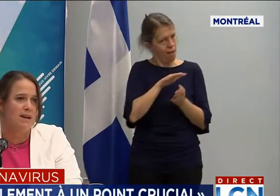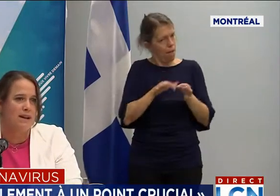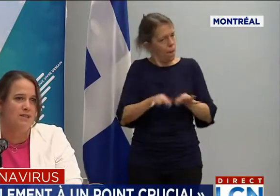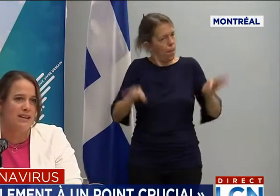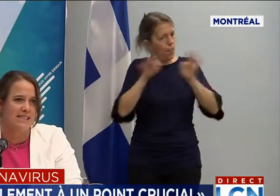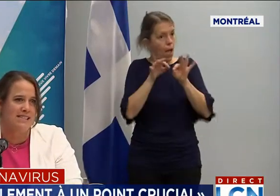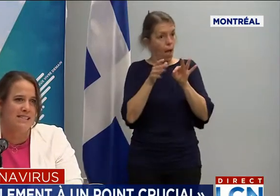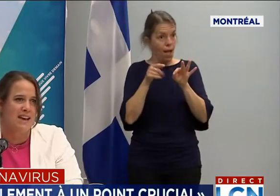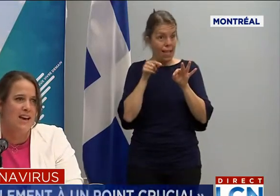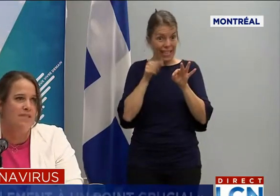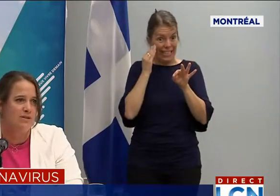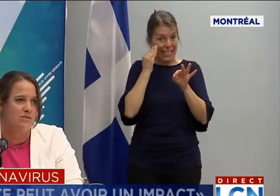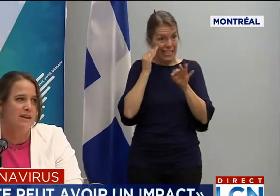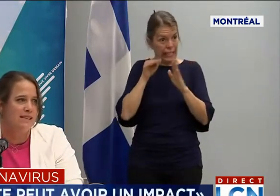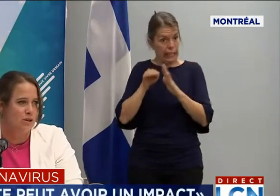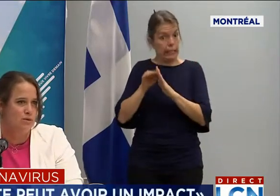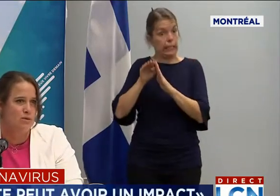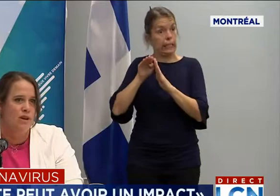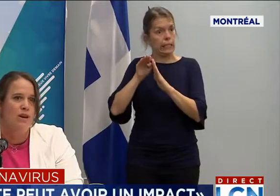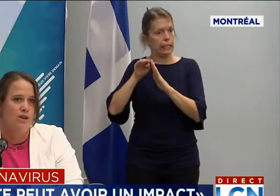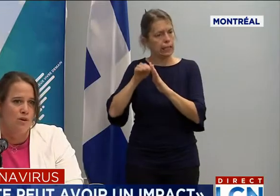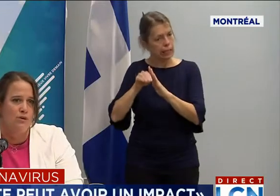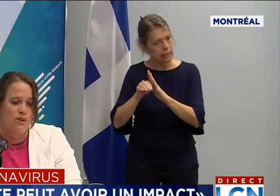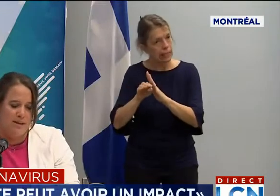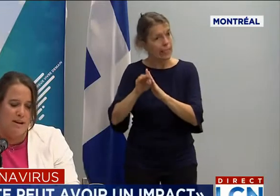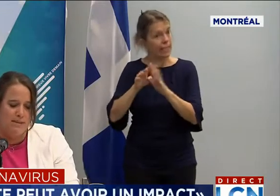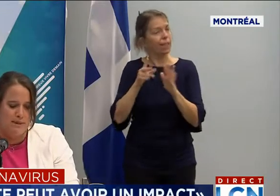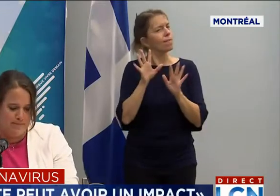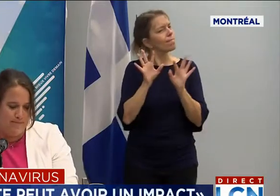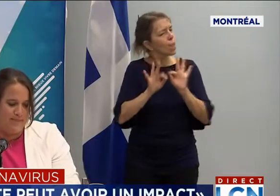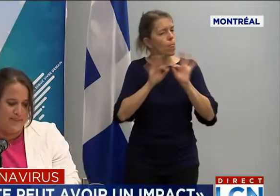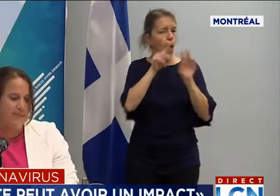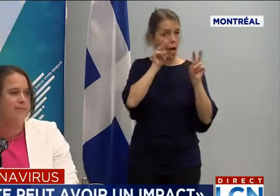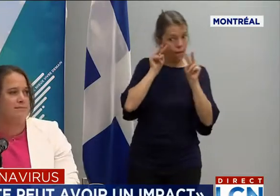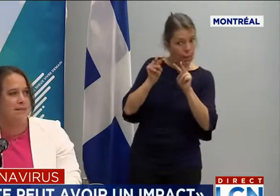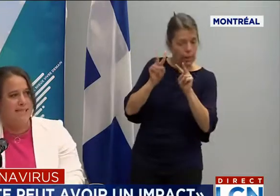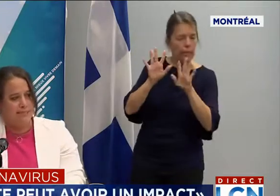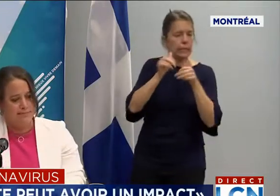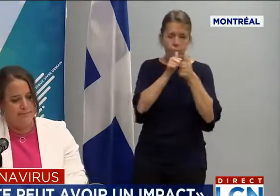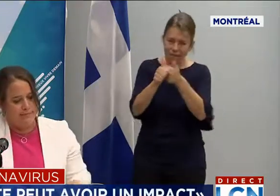demande, évidemment, de rester avec nous dans cette lutte contre la pandémie. Merci.